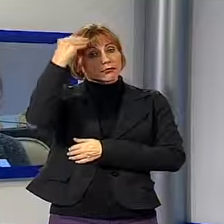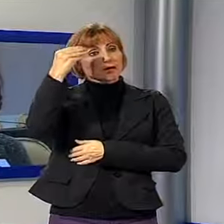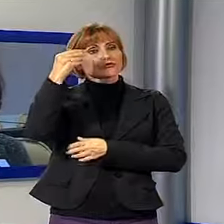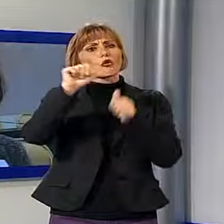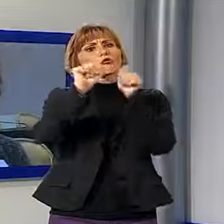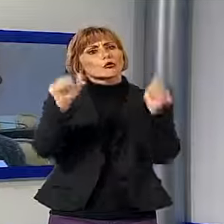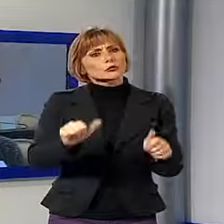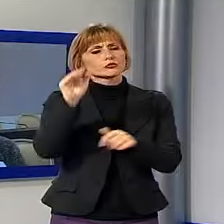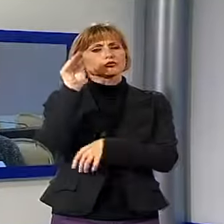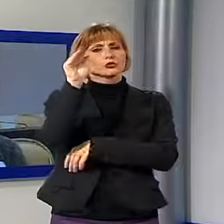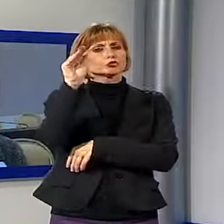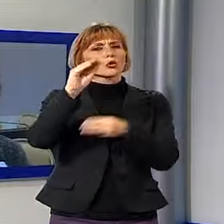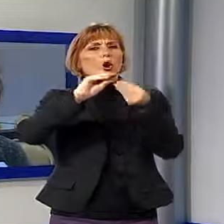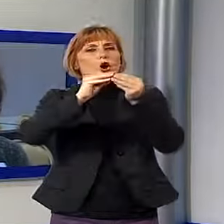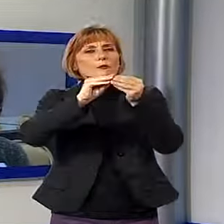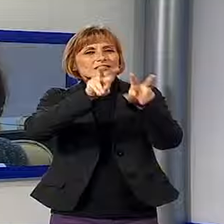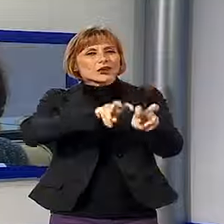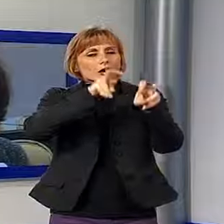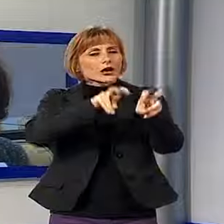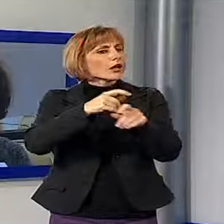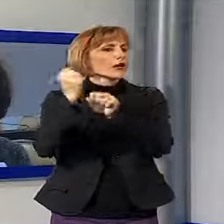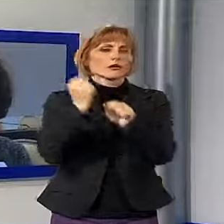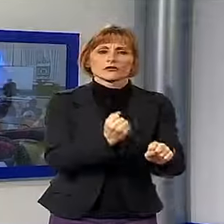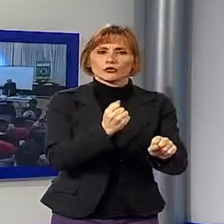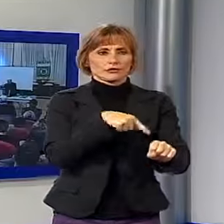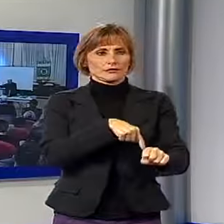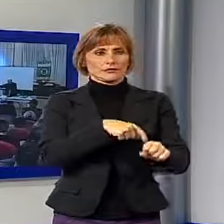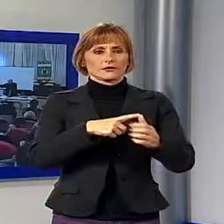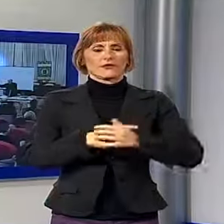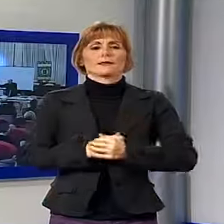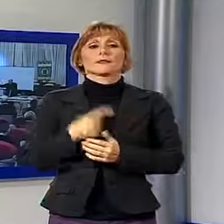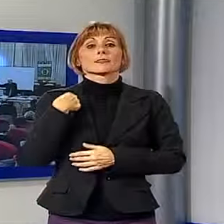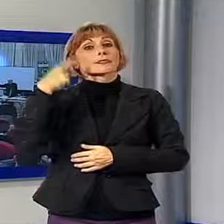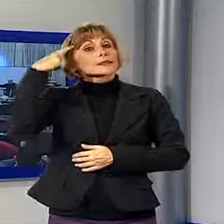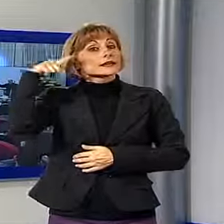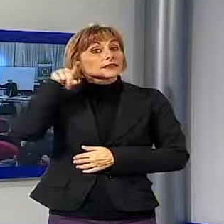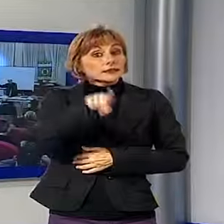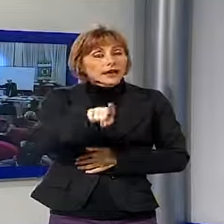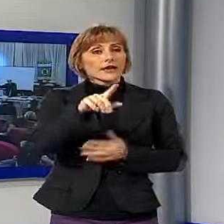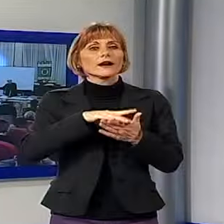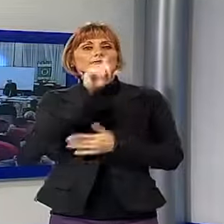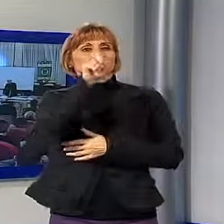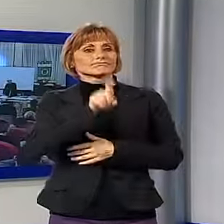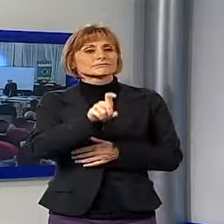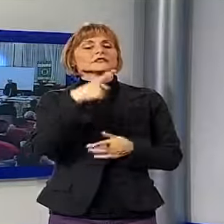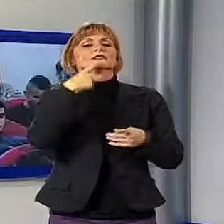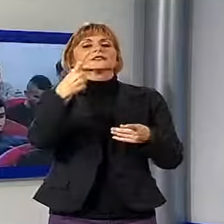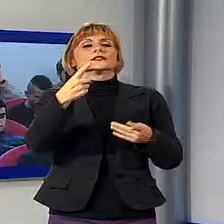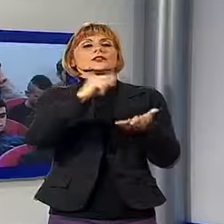operatori agrari sia essenziale. Mentre l'Inea metterà gli applicativi, da parte sua la scuola di Mutigliano